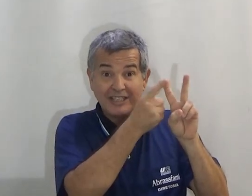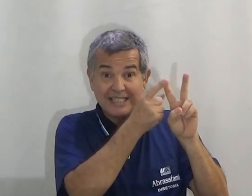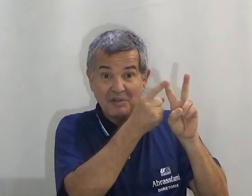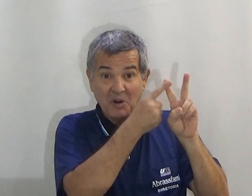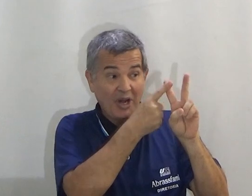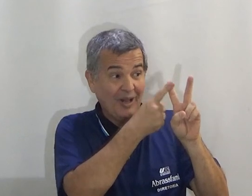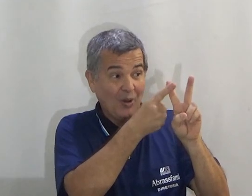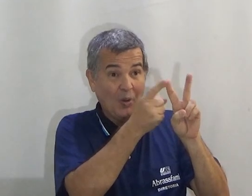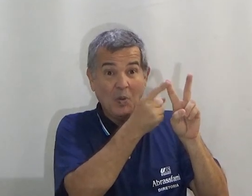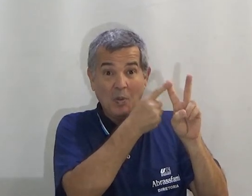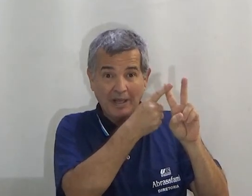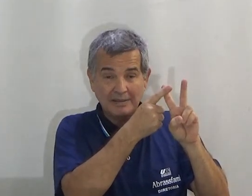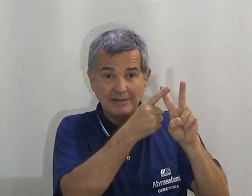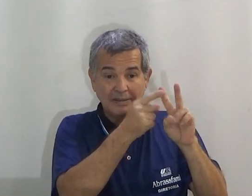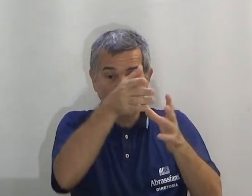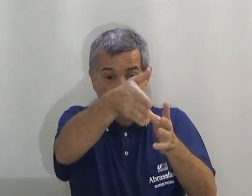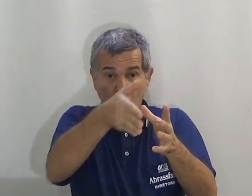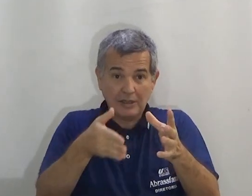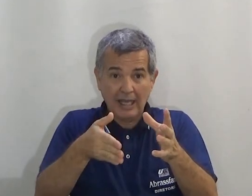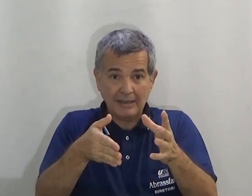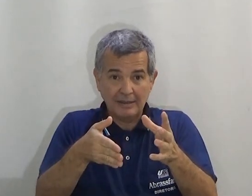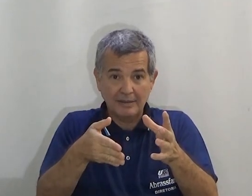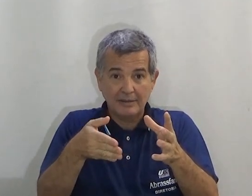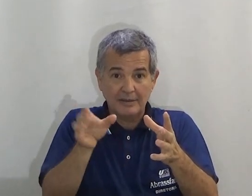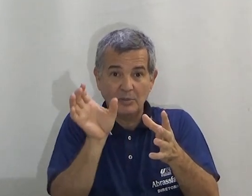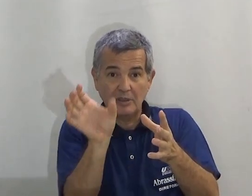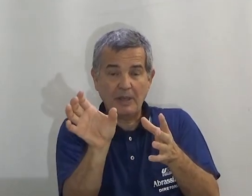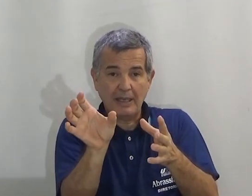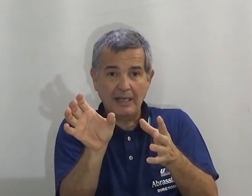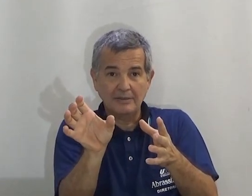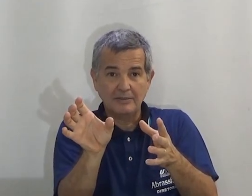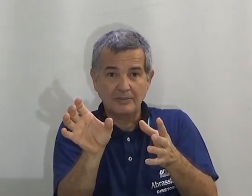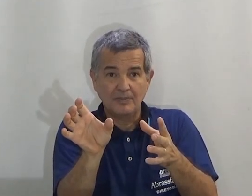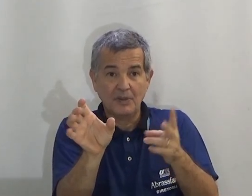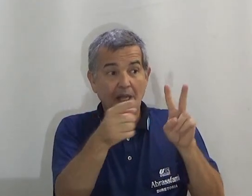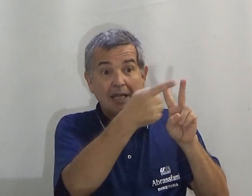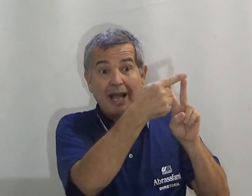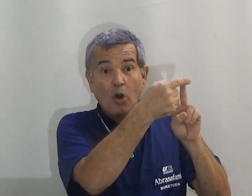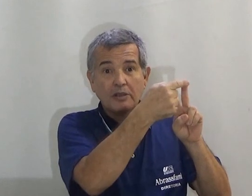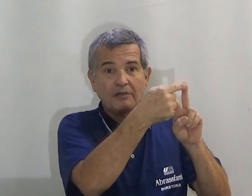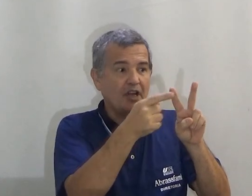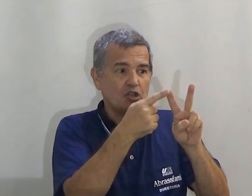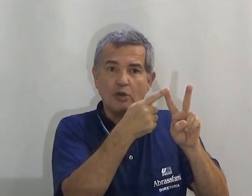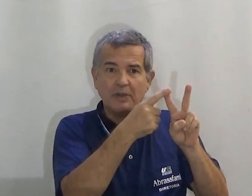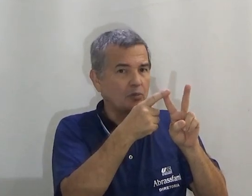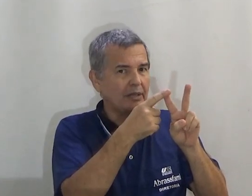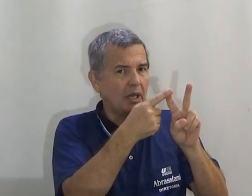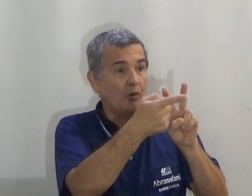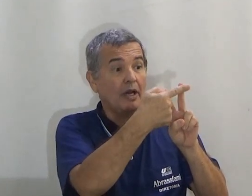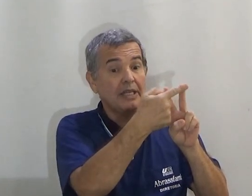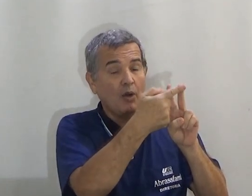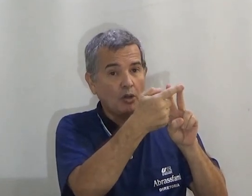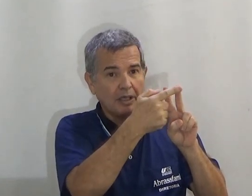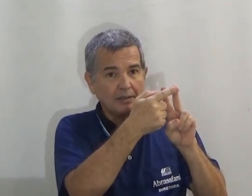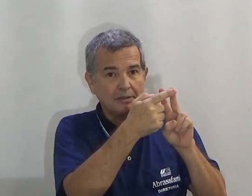Preste atenção agora. Uma. Cortada. Cortando para cá. E a outra. Veja. Não repetir o dedo